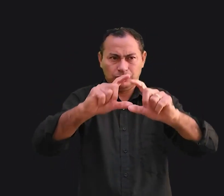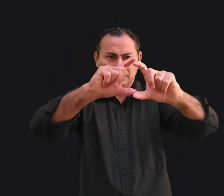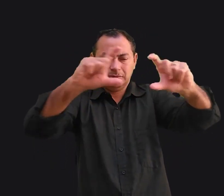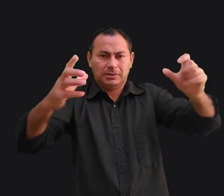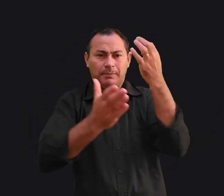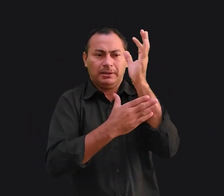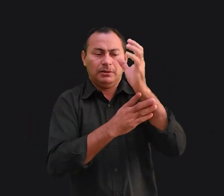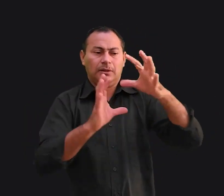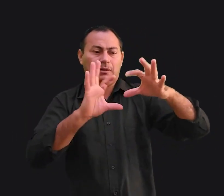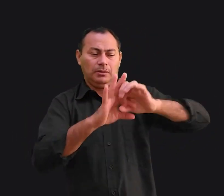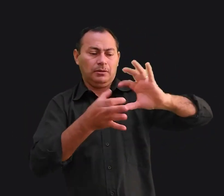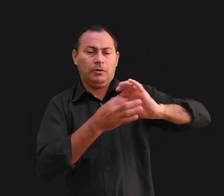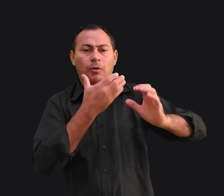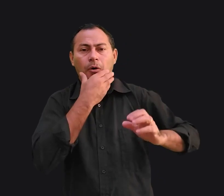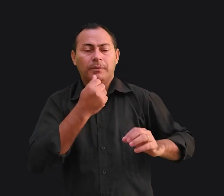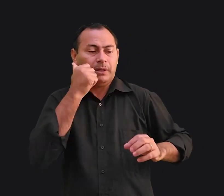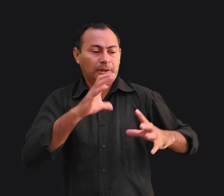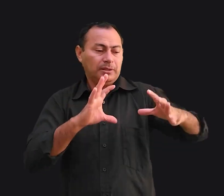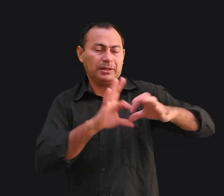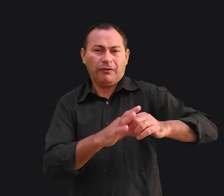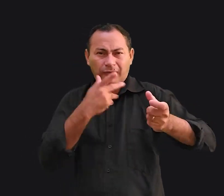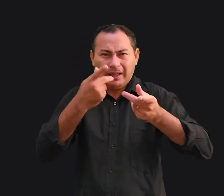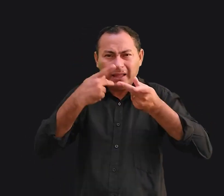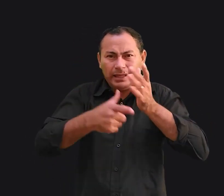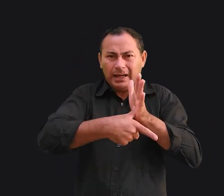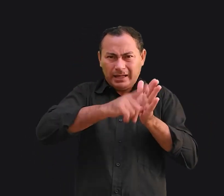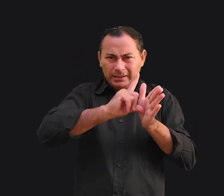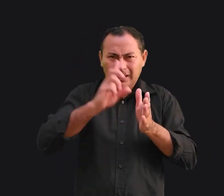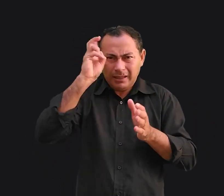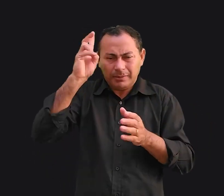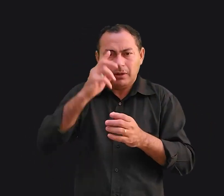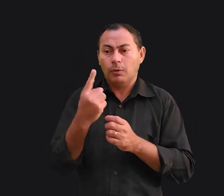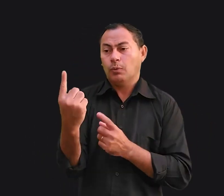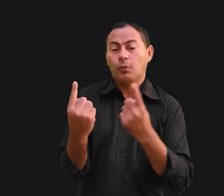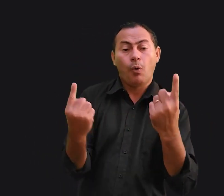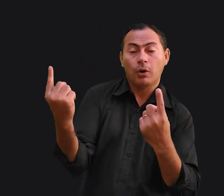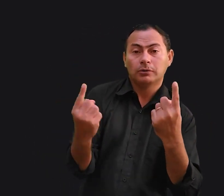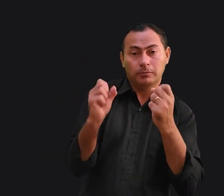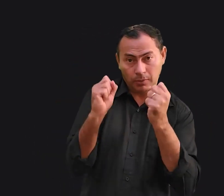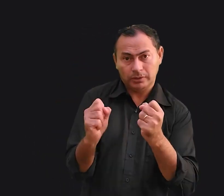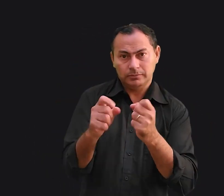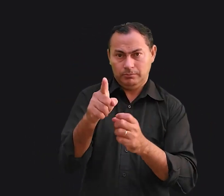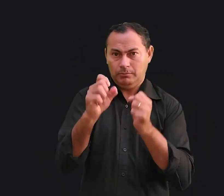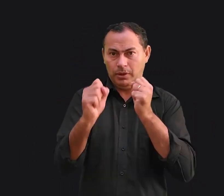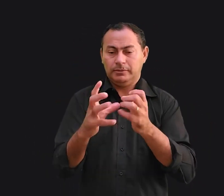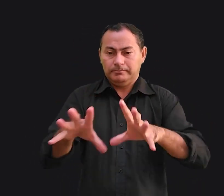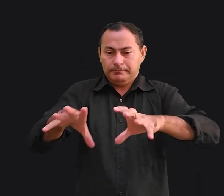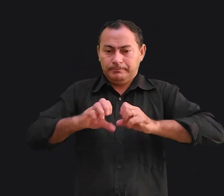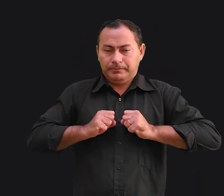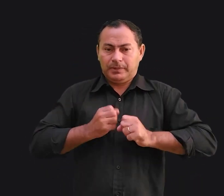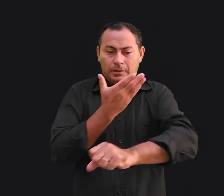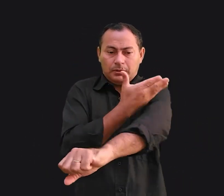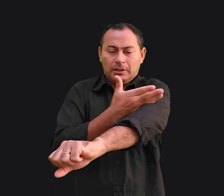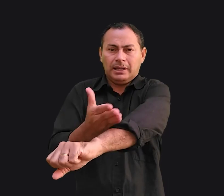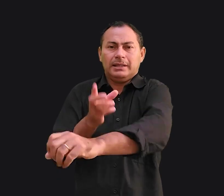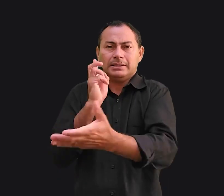que vinham dos dois lados do homem e da mulher que eu falei? Então, pode ser tanto um como o outro. Você pode adquirir esse hábito de sempre